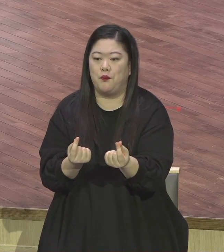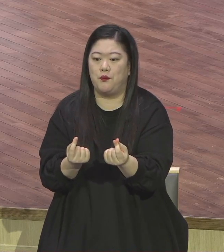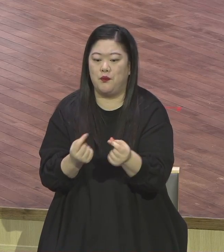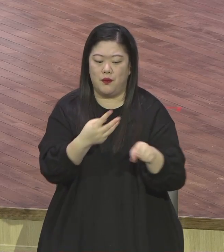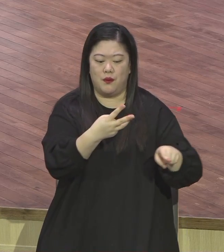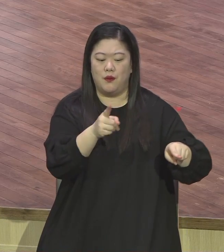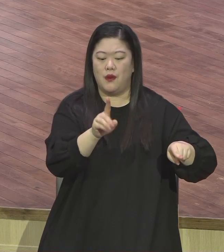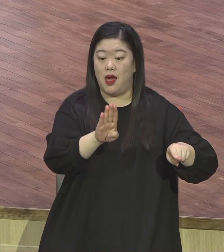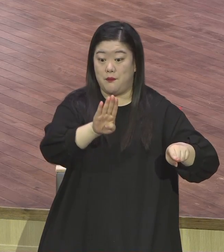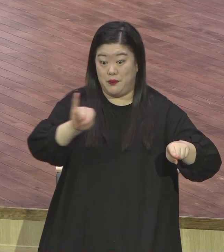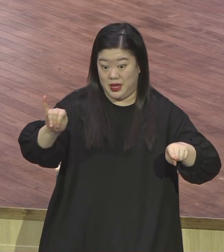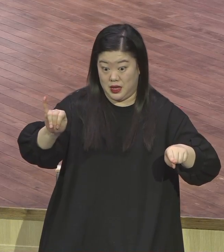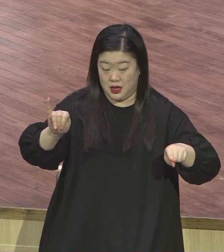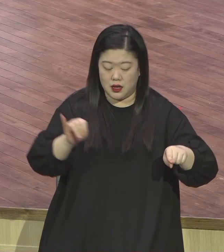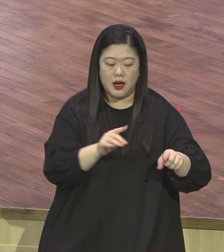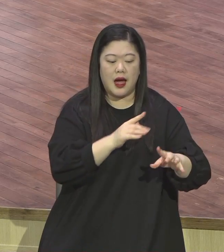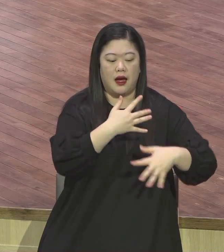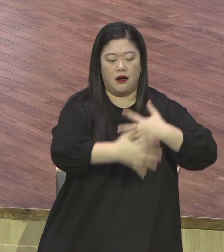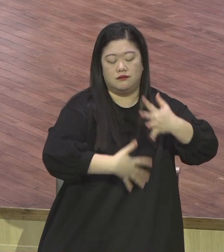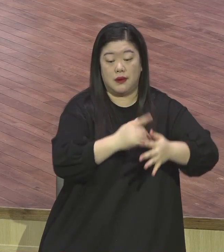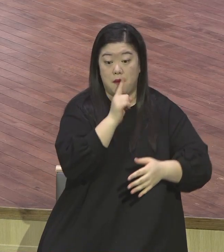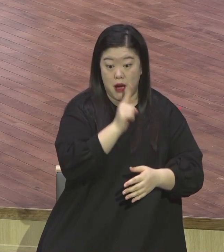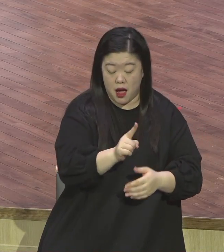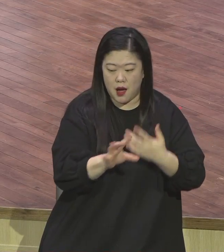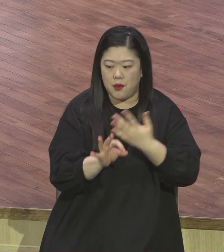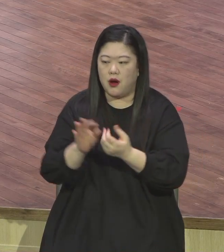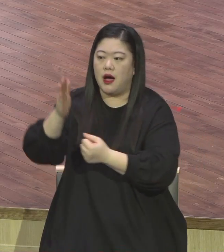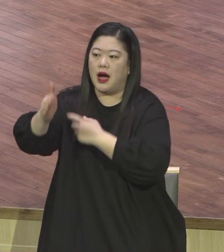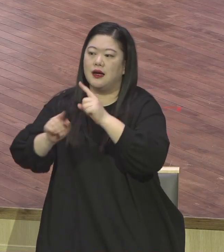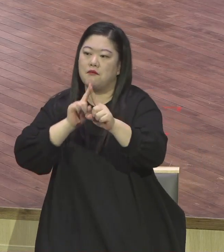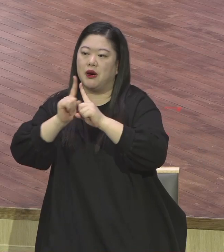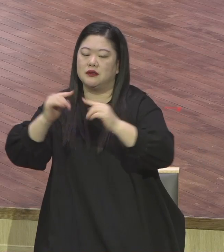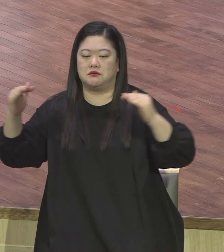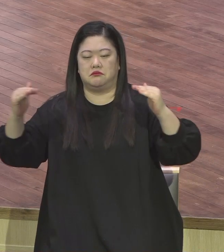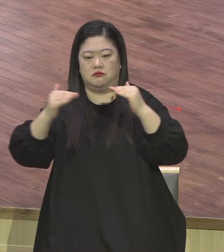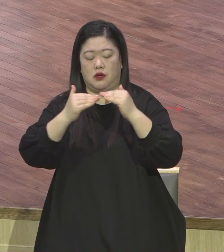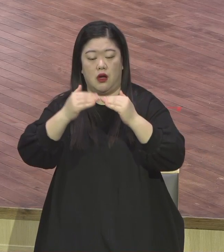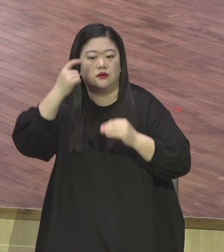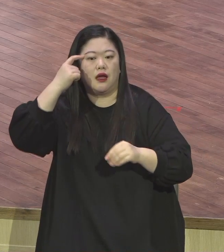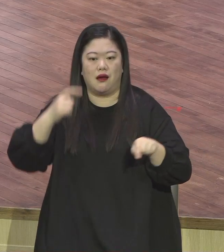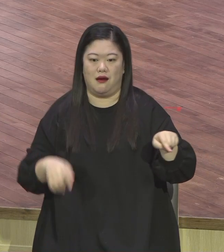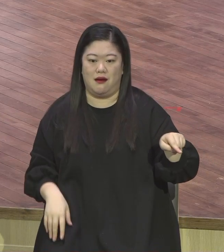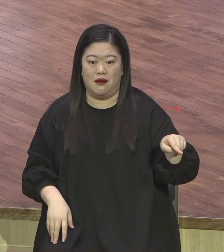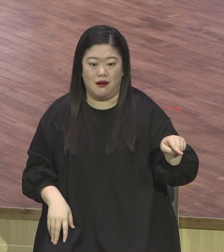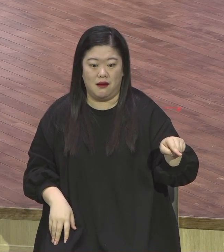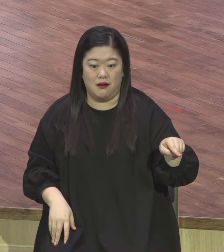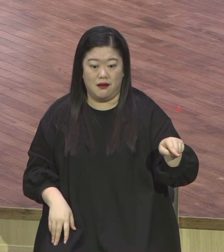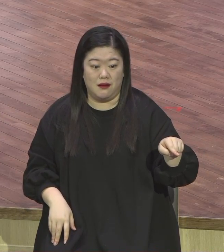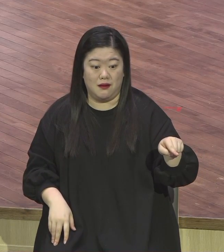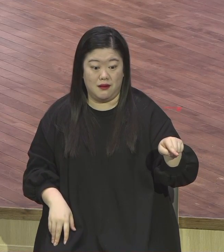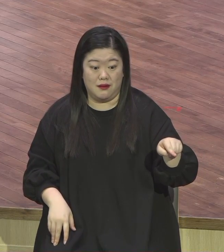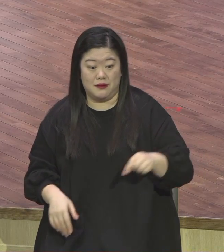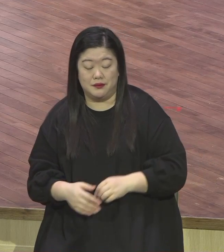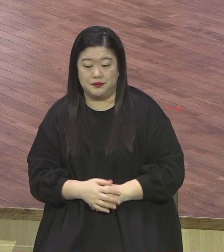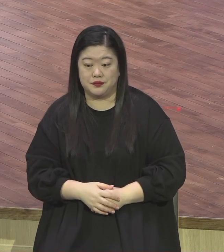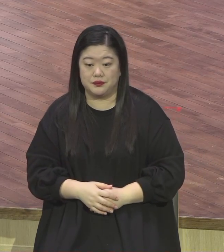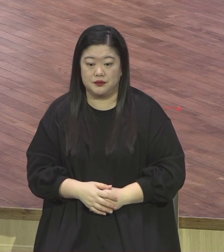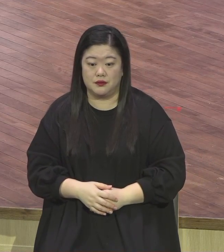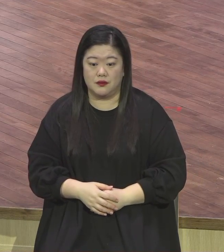말씀하고 같이 취급했어요 어떤 면에서요 이렇게 전해 내려오는